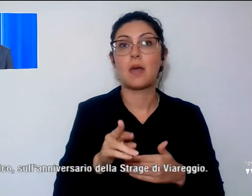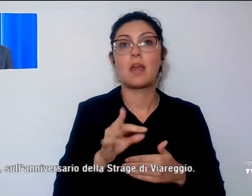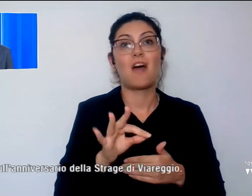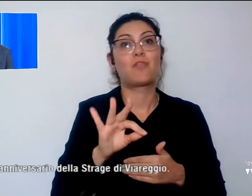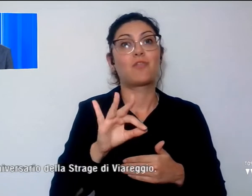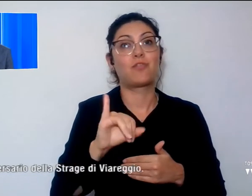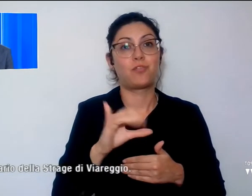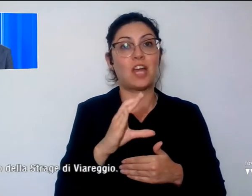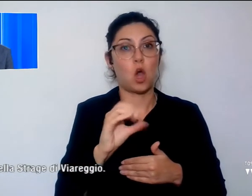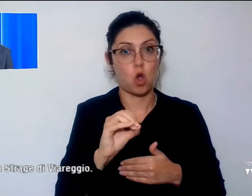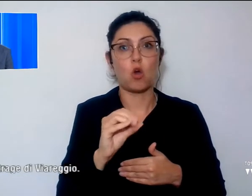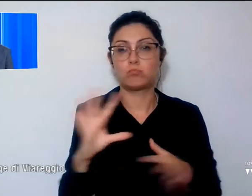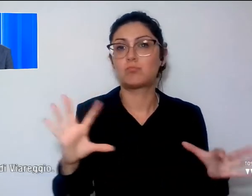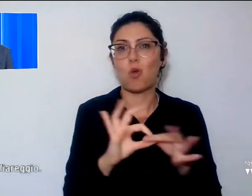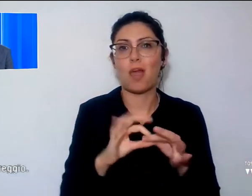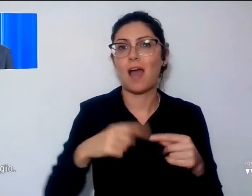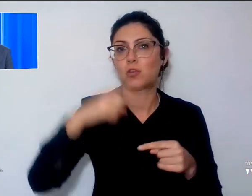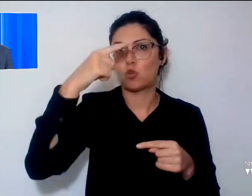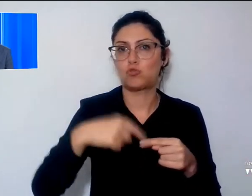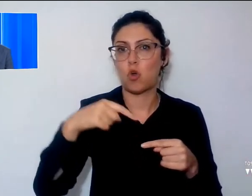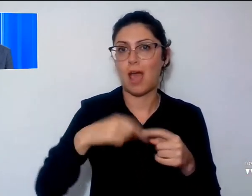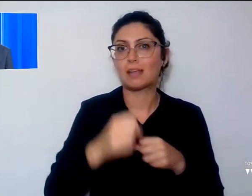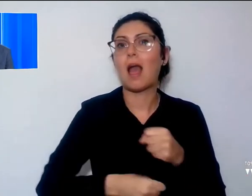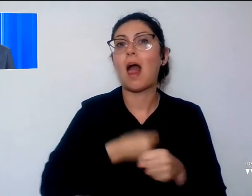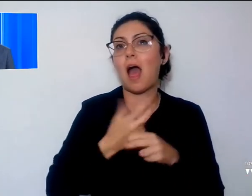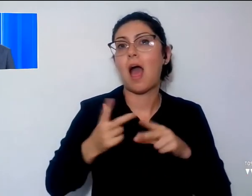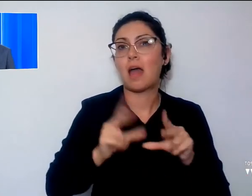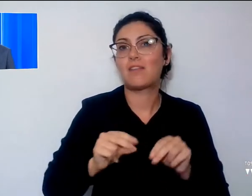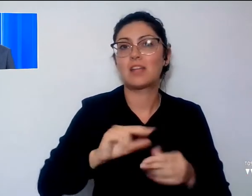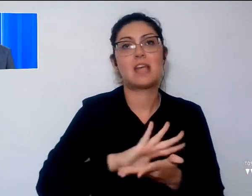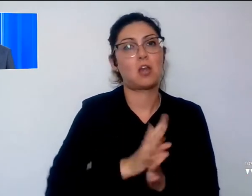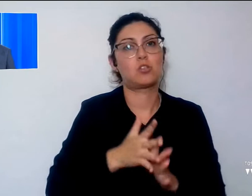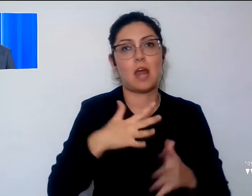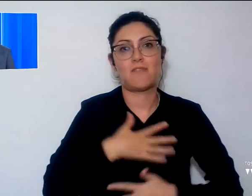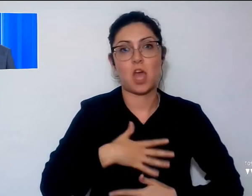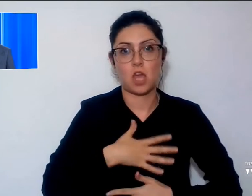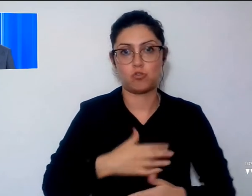proprio sulla giornata odierna, anniversario della strage di Viareggio.